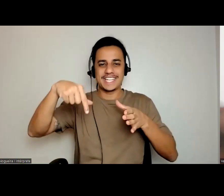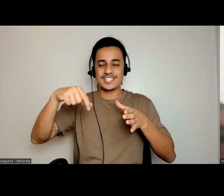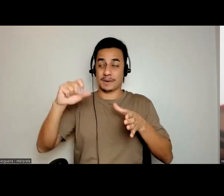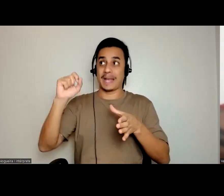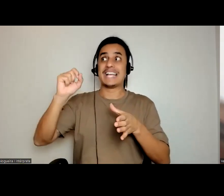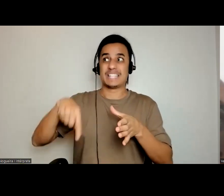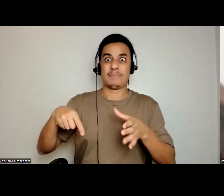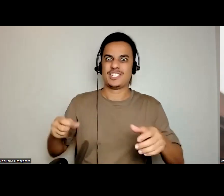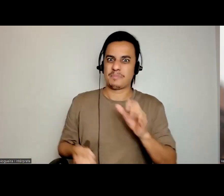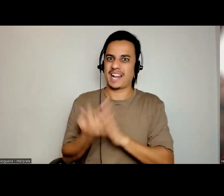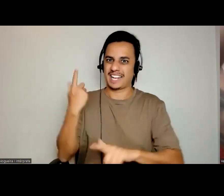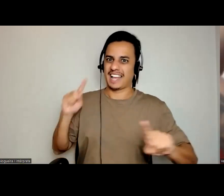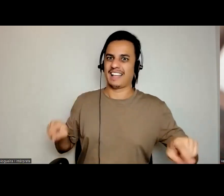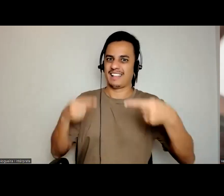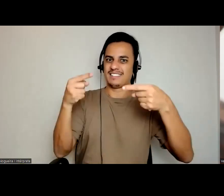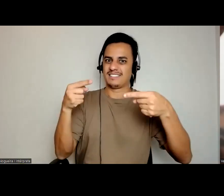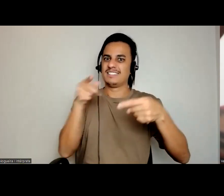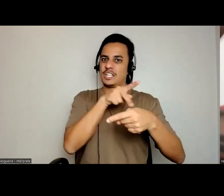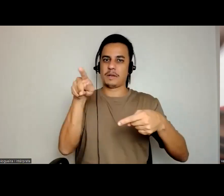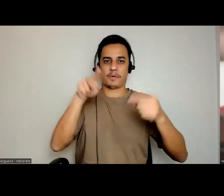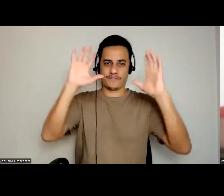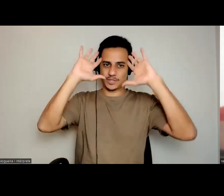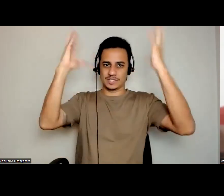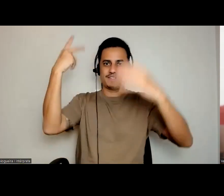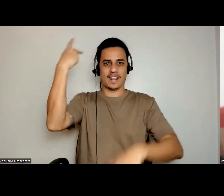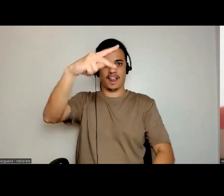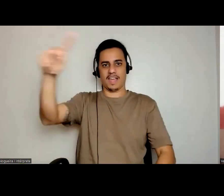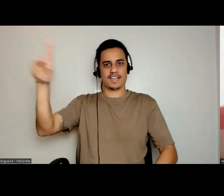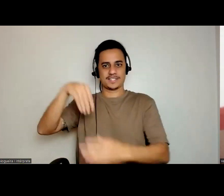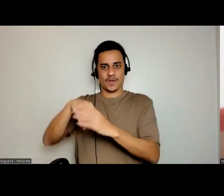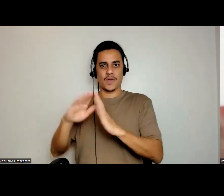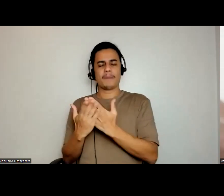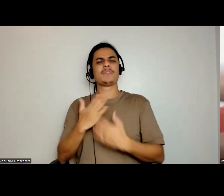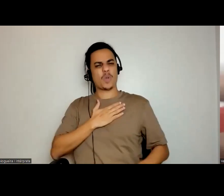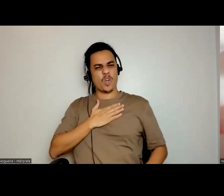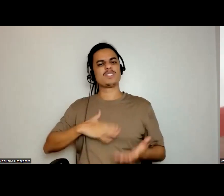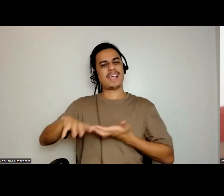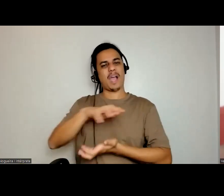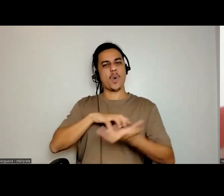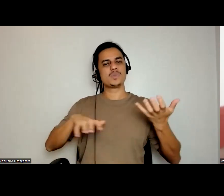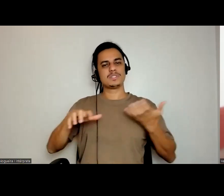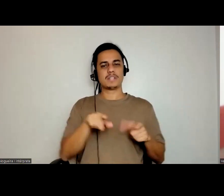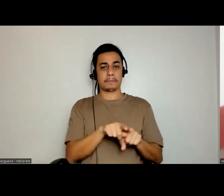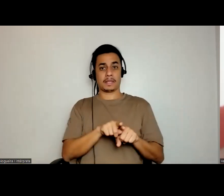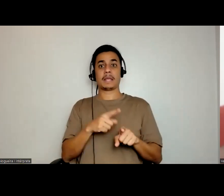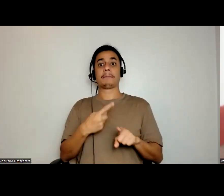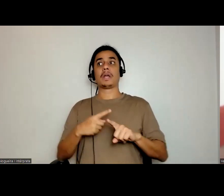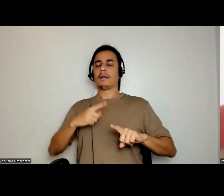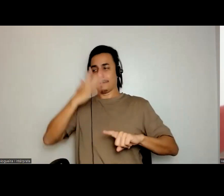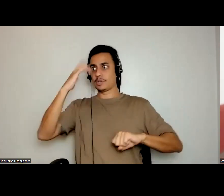deixa o professor se virar da escola. É isso que eu gosto. Sabe de plantar o caos um pouco? Porque o incômodo que faz a gente se mover,